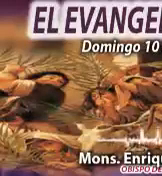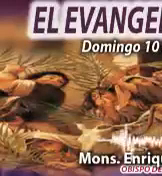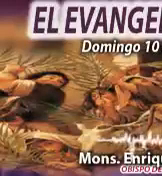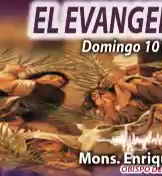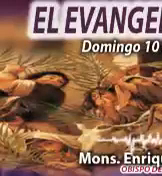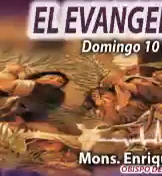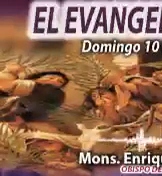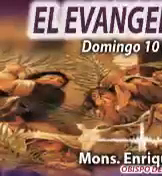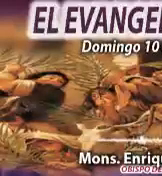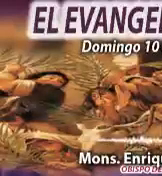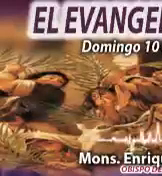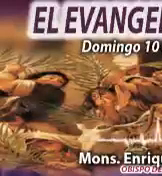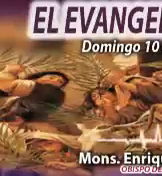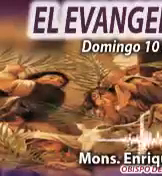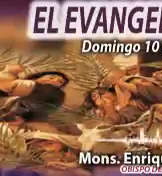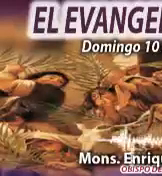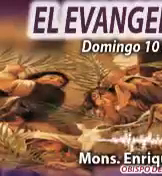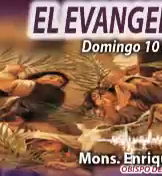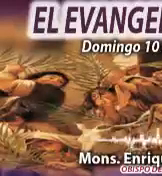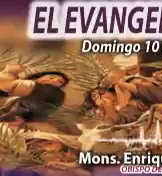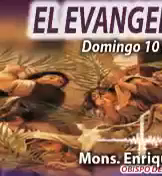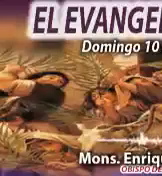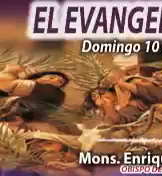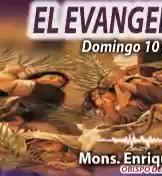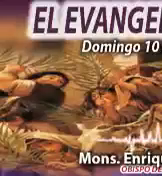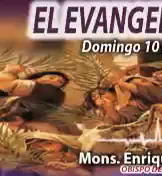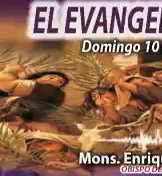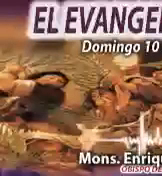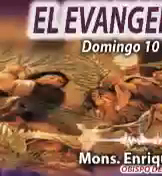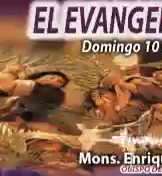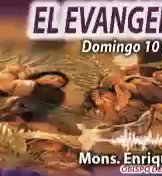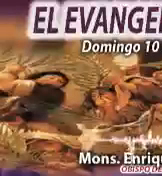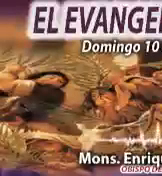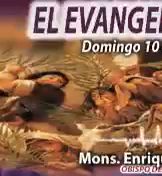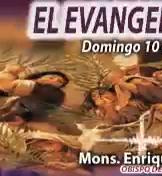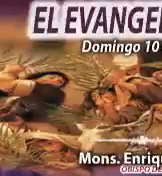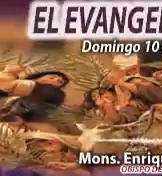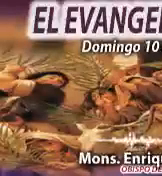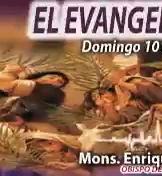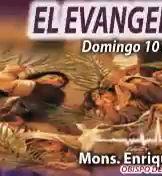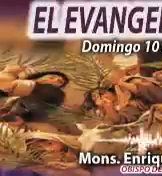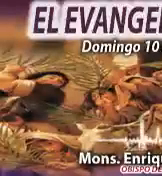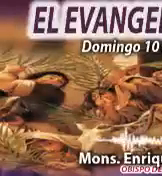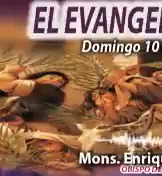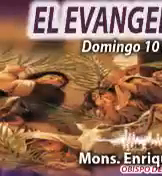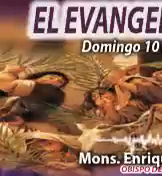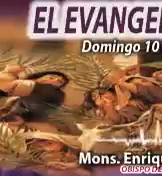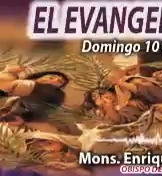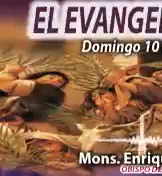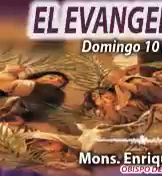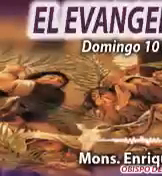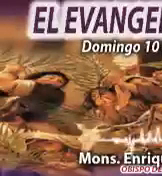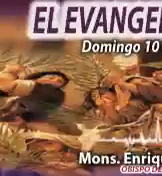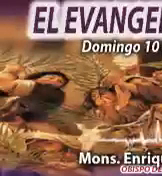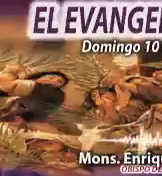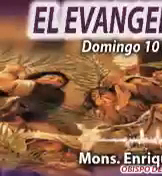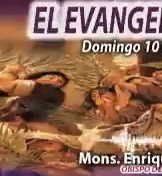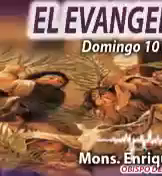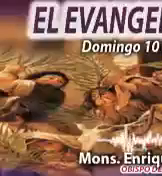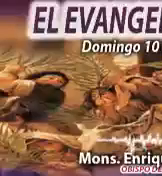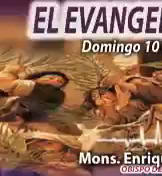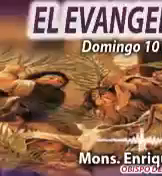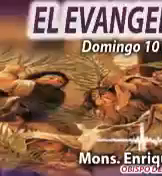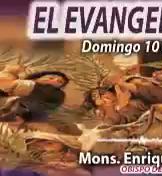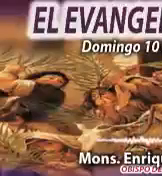Arrepiéntete y cree en el Evangelio. Yo estoy contigo, con Monseñor Enrique Díaz. Este es el tiempo favorable,